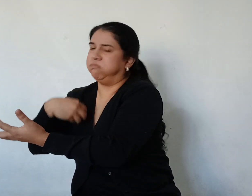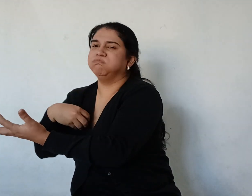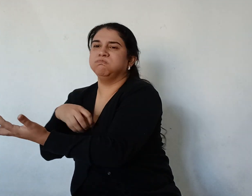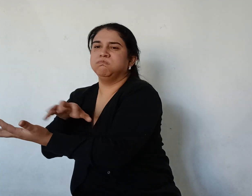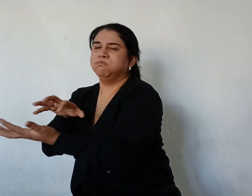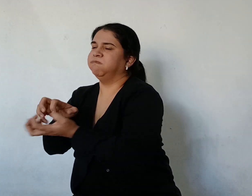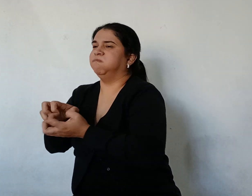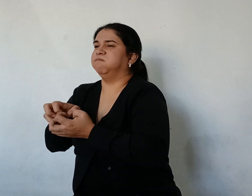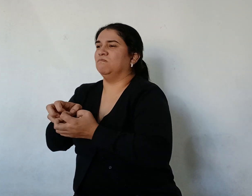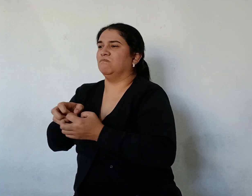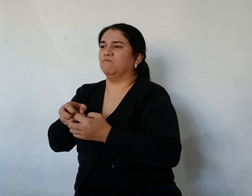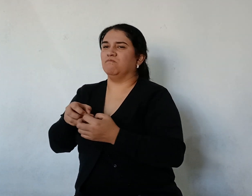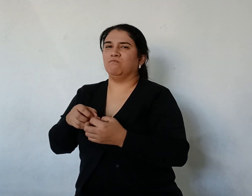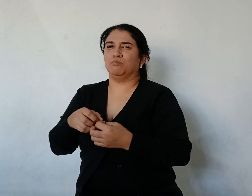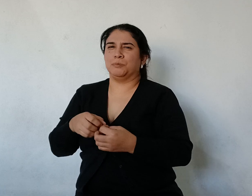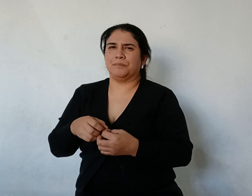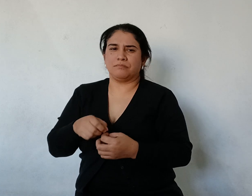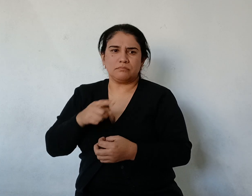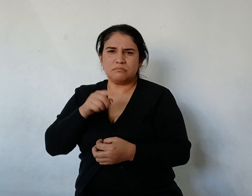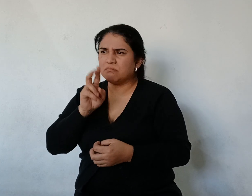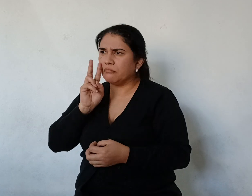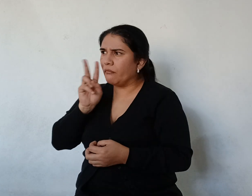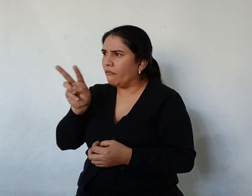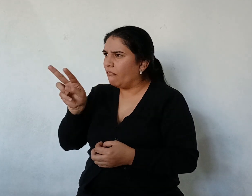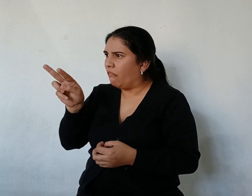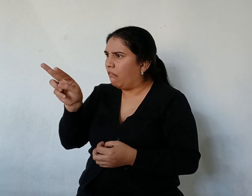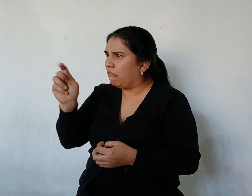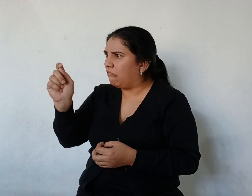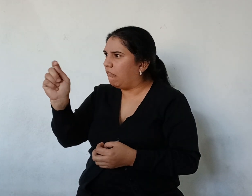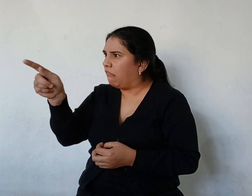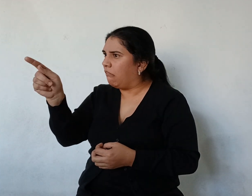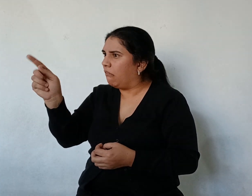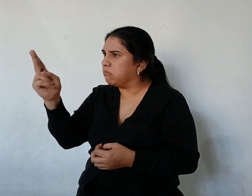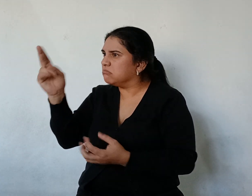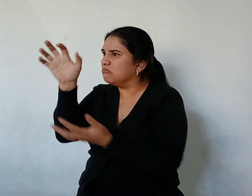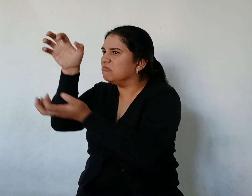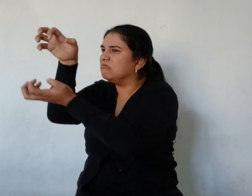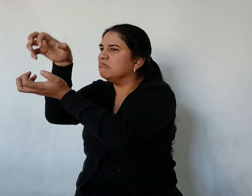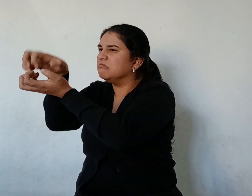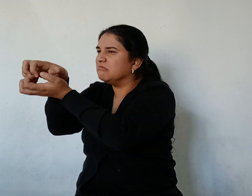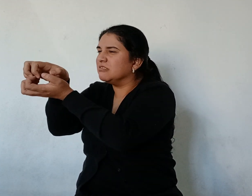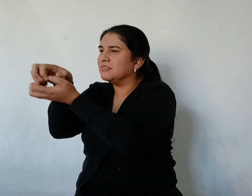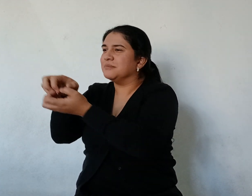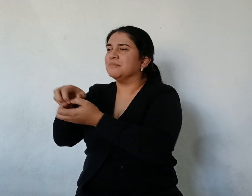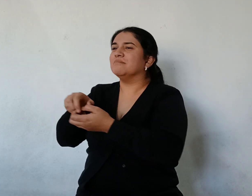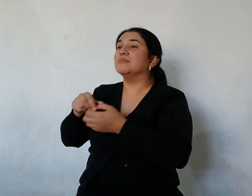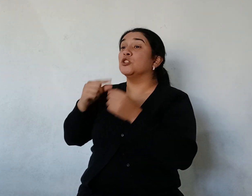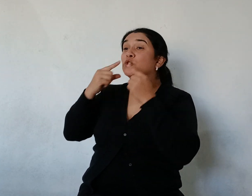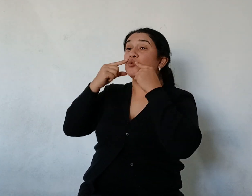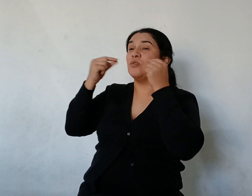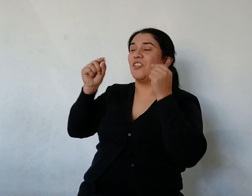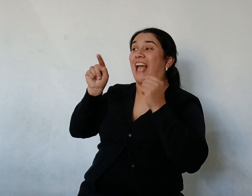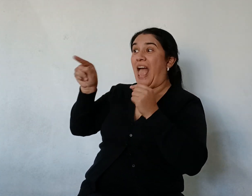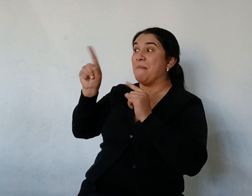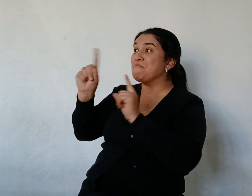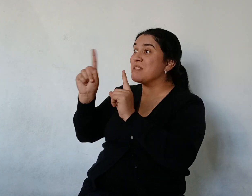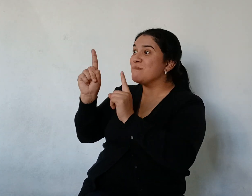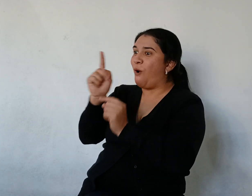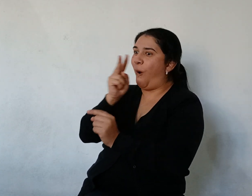¿Quién es ese? Preguntó Un yacarecito Ignorante ¿Es el oficial? Le respondió El surubí Mi